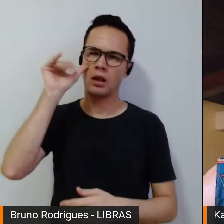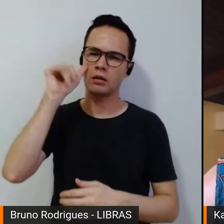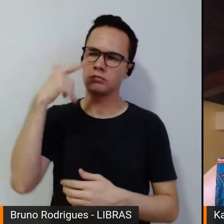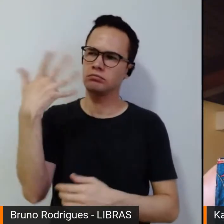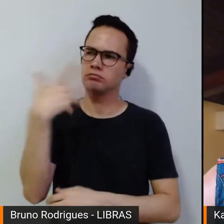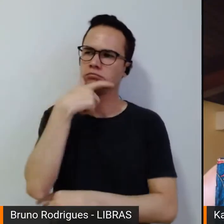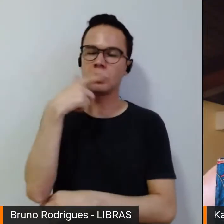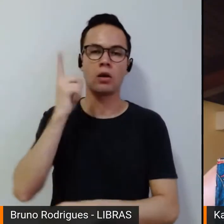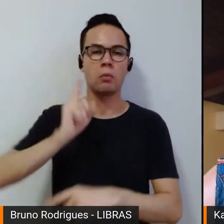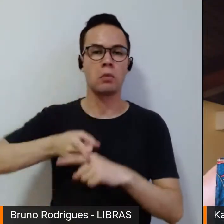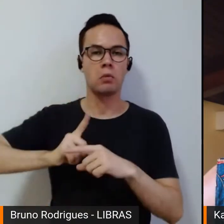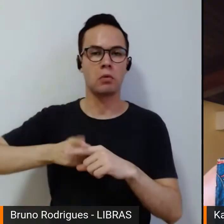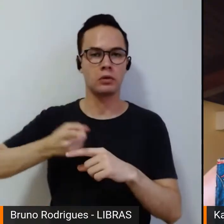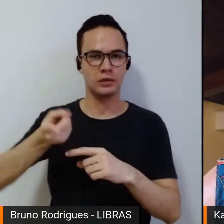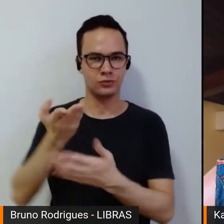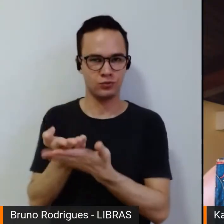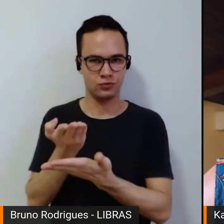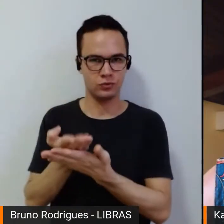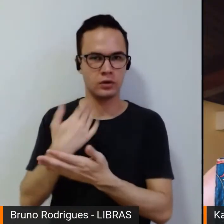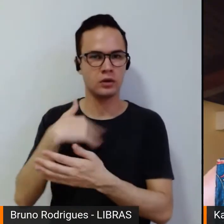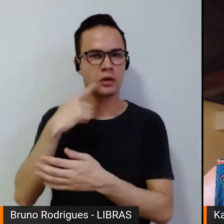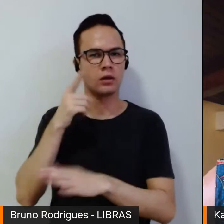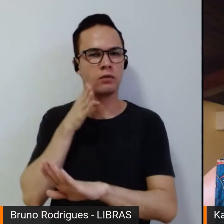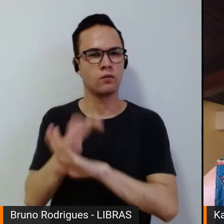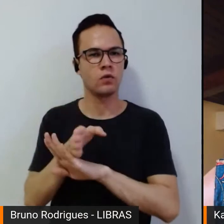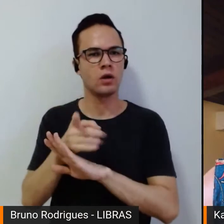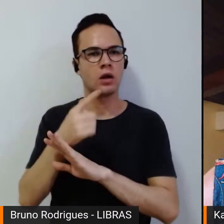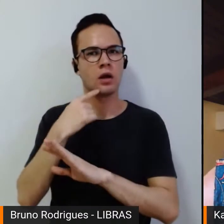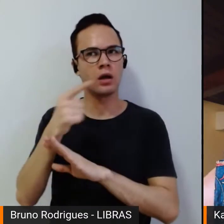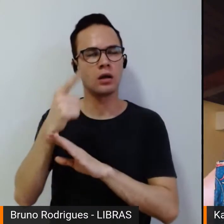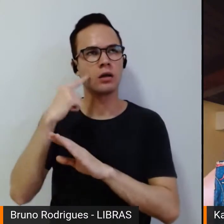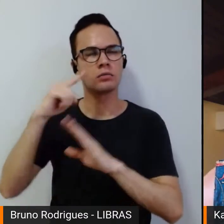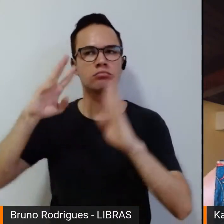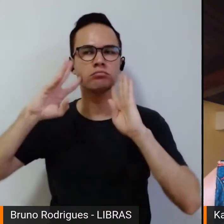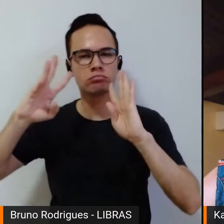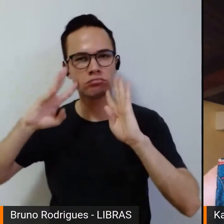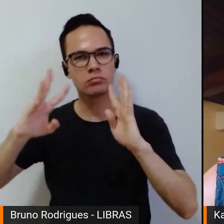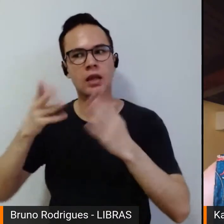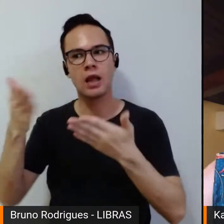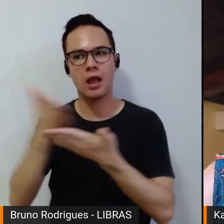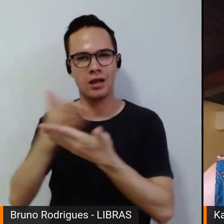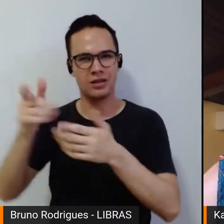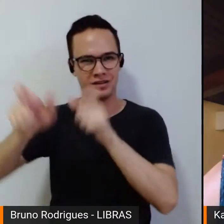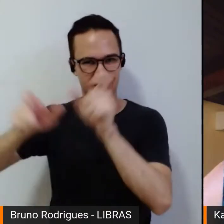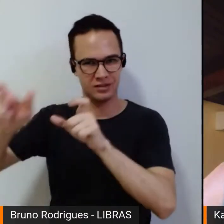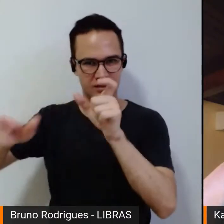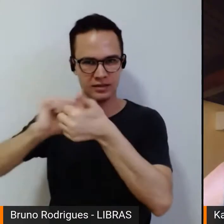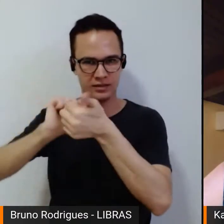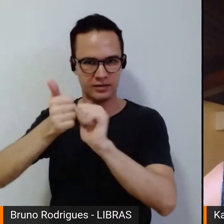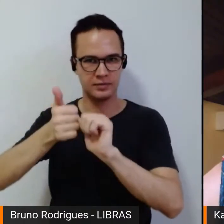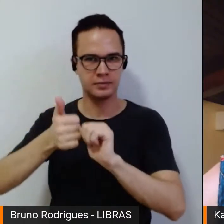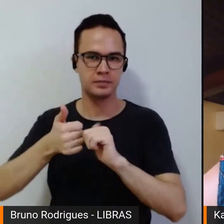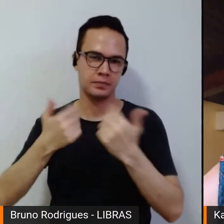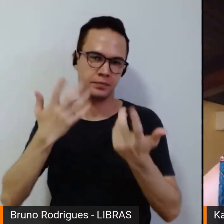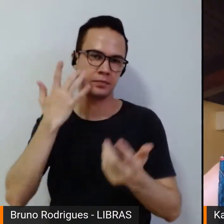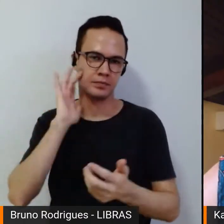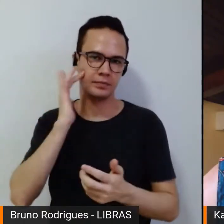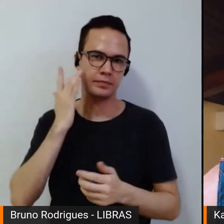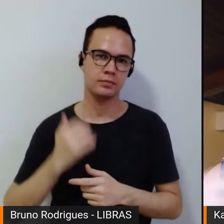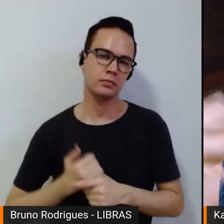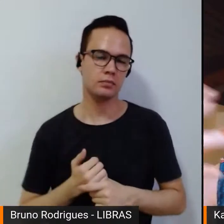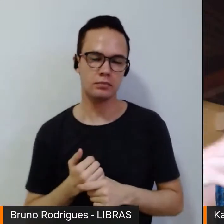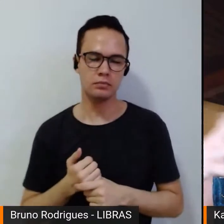esse estudo me levou à escuta de atletas. E acho que a formação